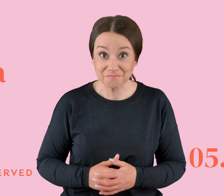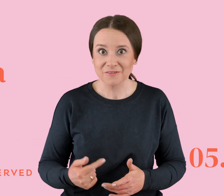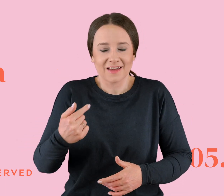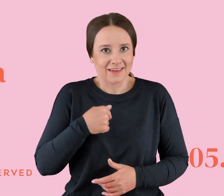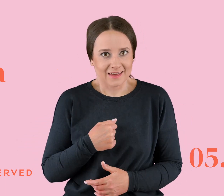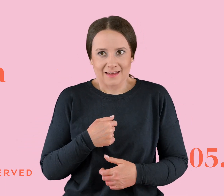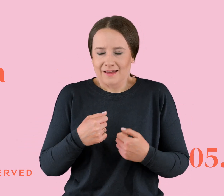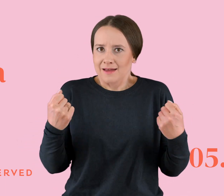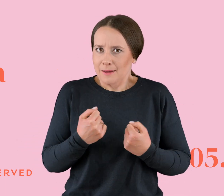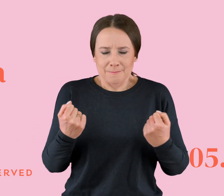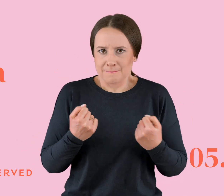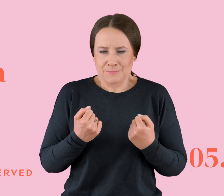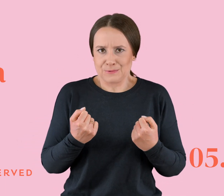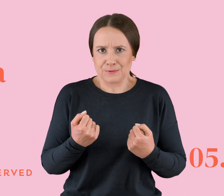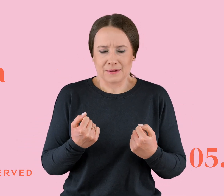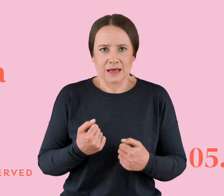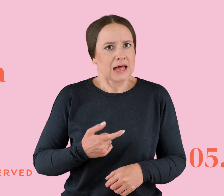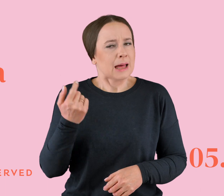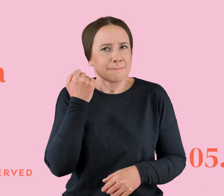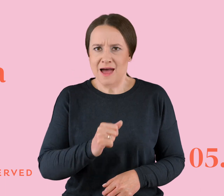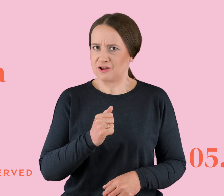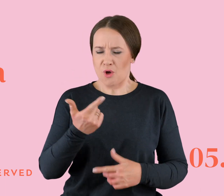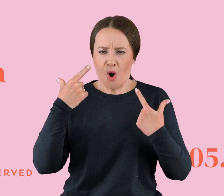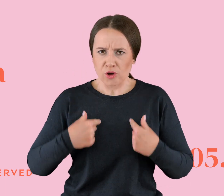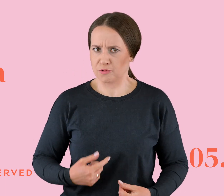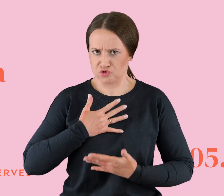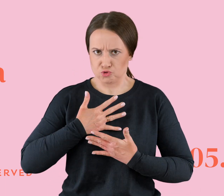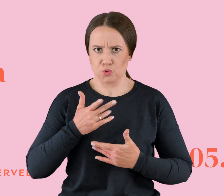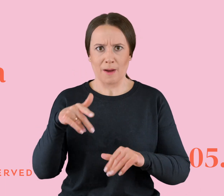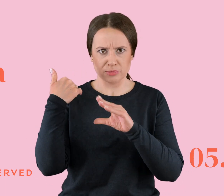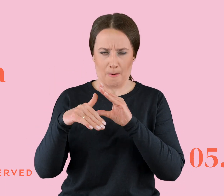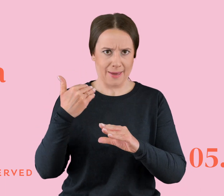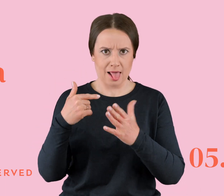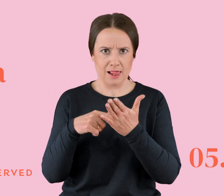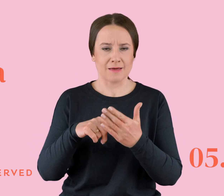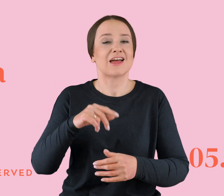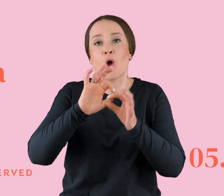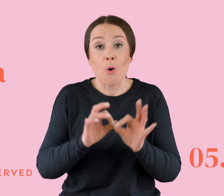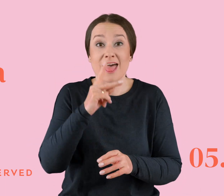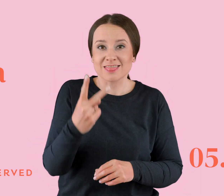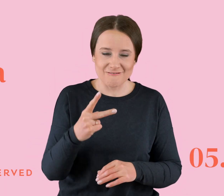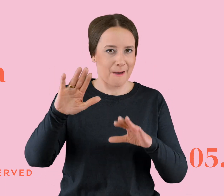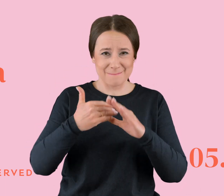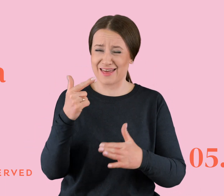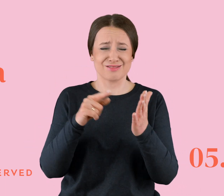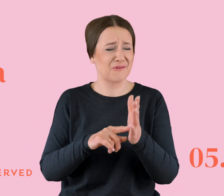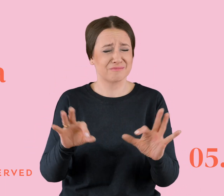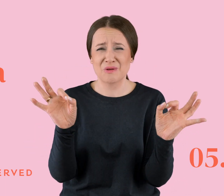osobiście podeszłam do tych maili. Mi to w ogóle rozrywa serce. sensie te dwa maile są tak fatalnie tragiczne, że jego autor to jest